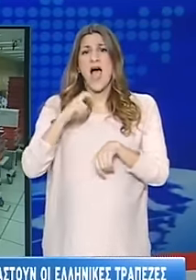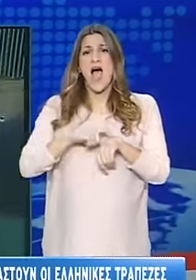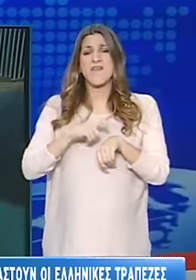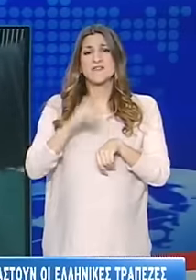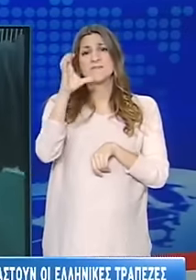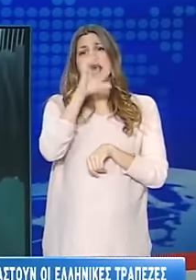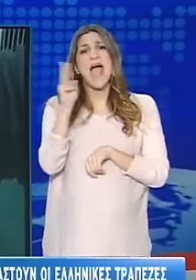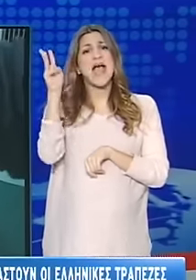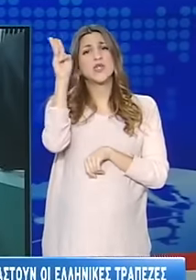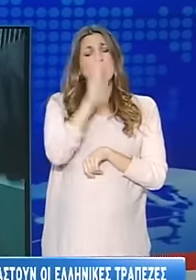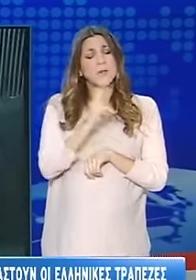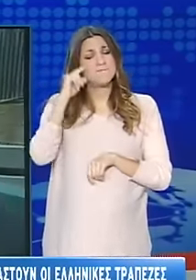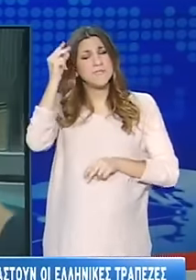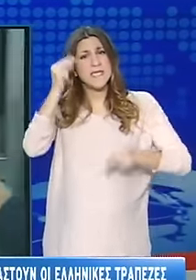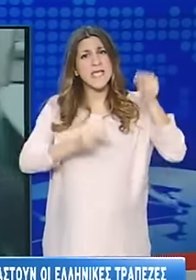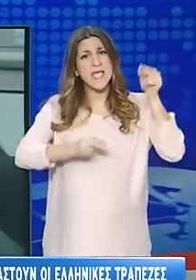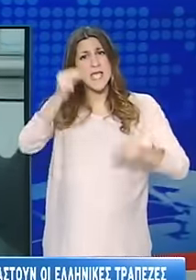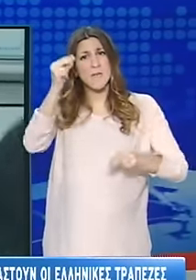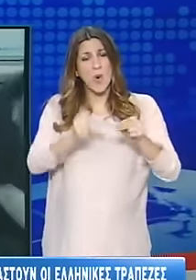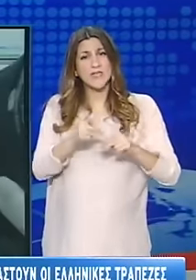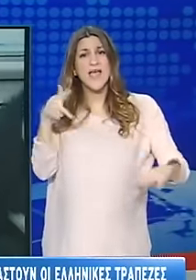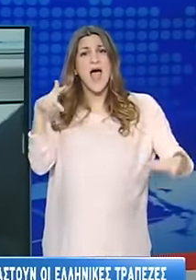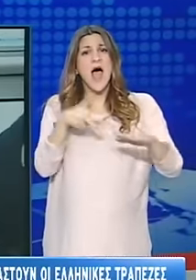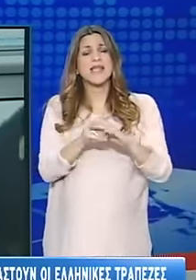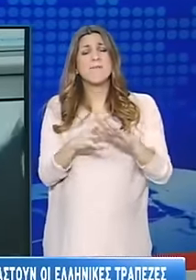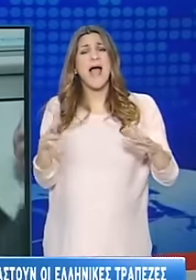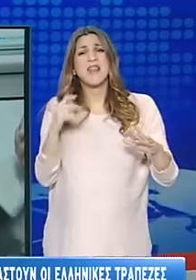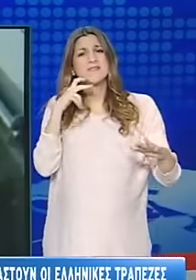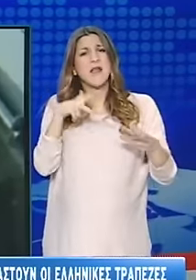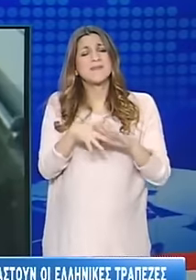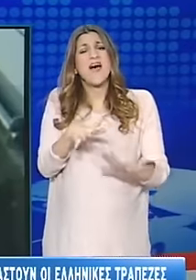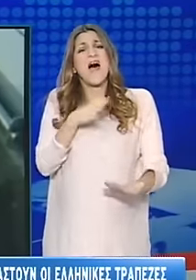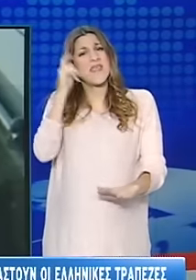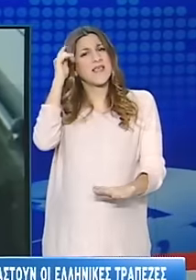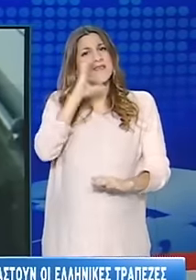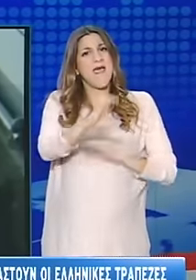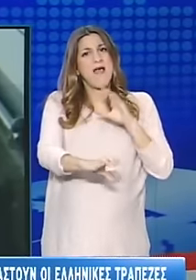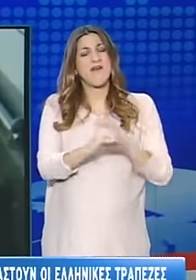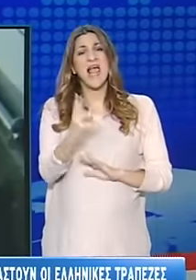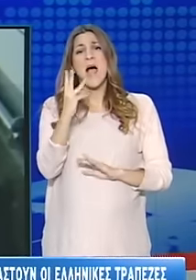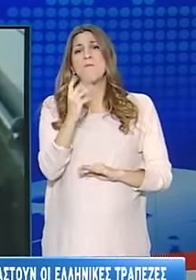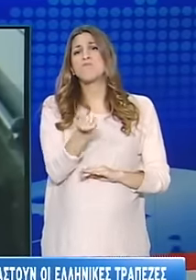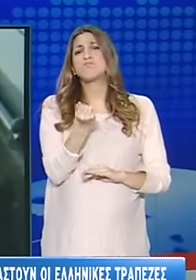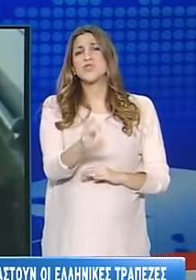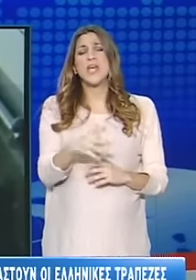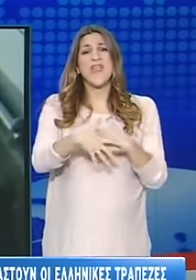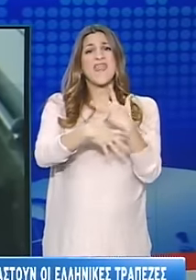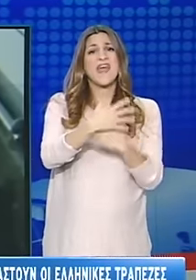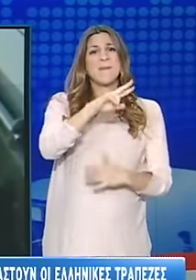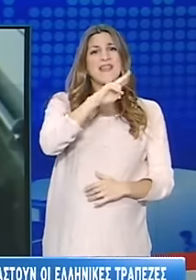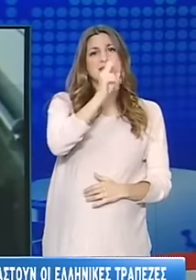φαίρεται να εκτιμάει τρόικα τις επιπλέον κεφαλαιακές ανάγκες των τεσσάρων ελληνικών συστημικών τραπεζών, με την Ελλάδα να υπολογίζει